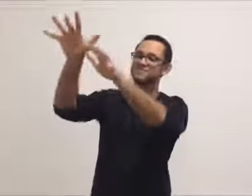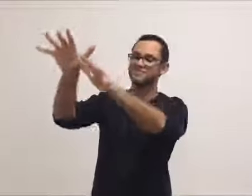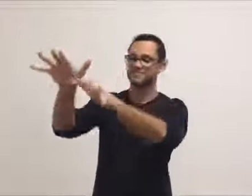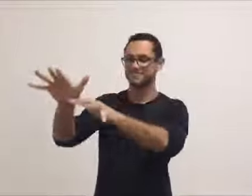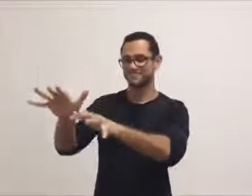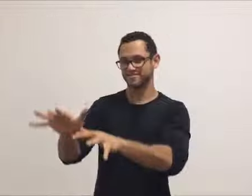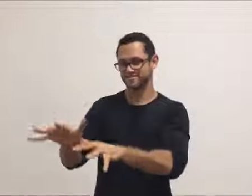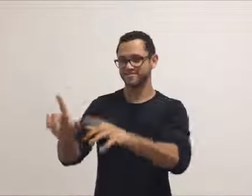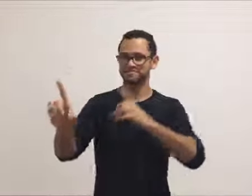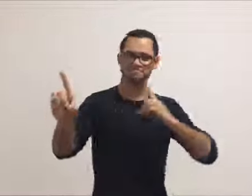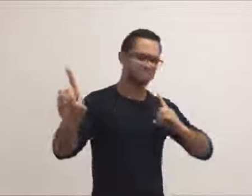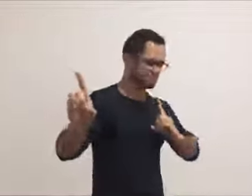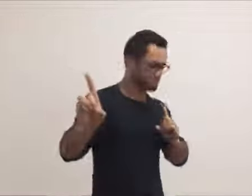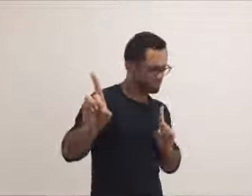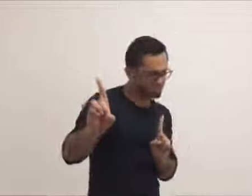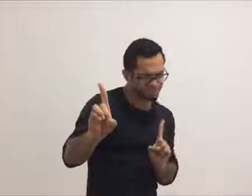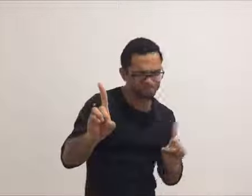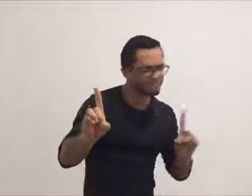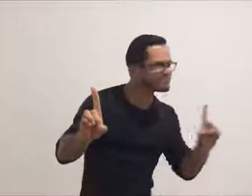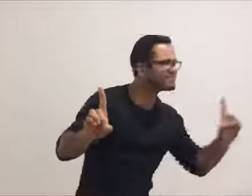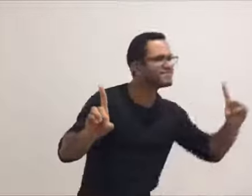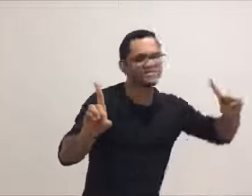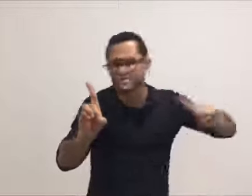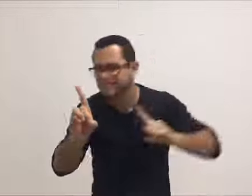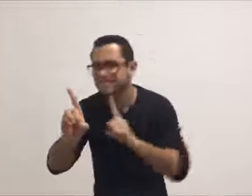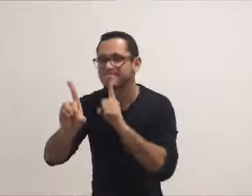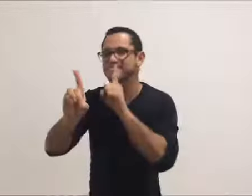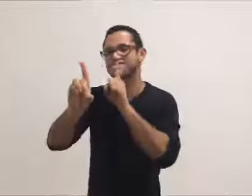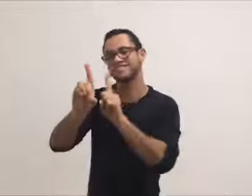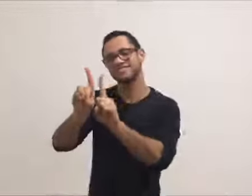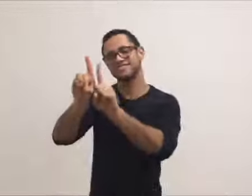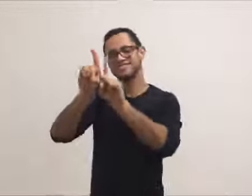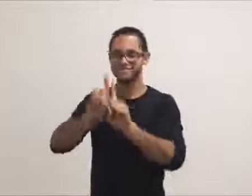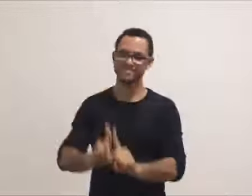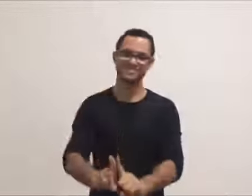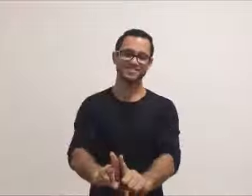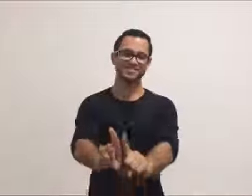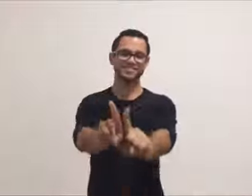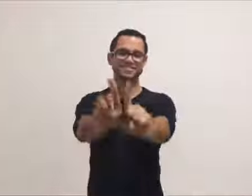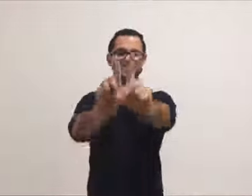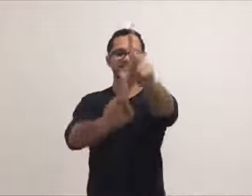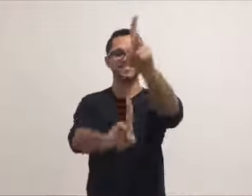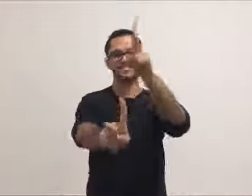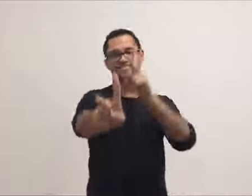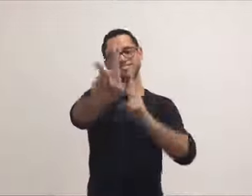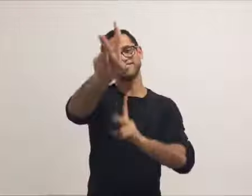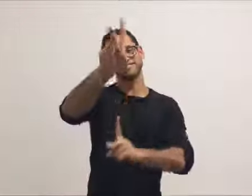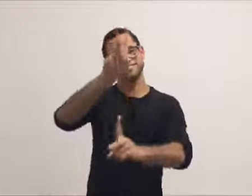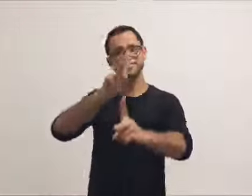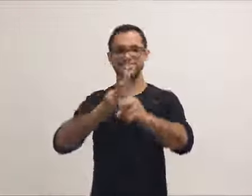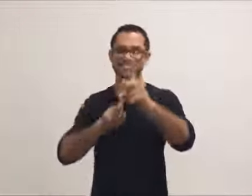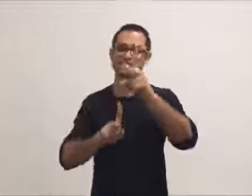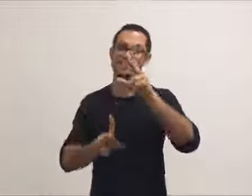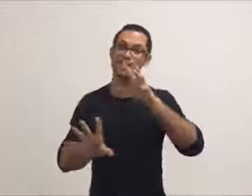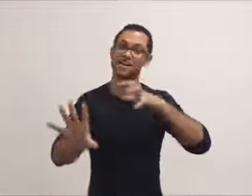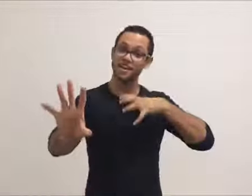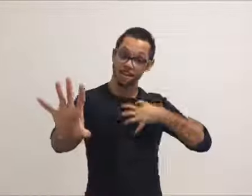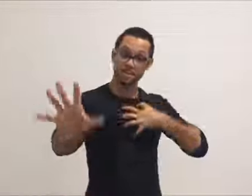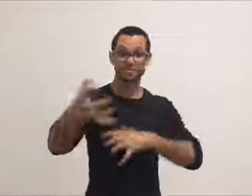a Vou correr por você até o fim E assim eu sei